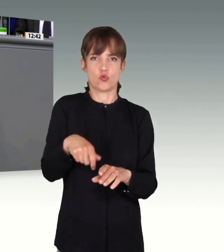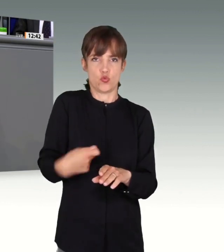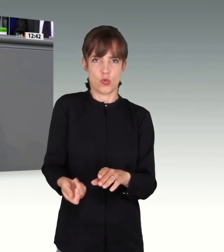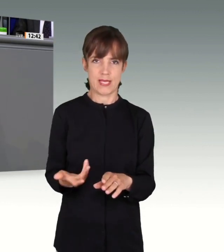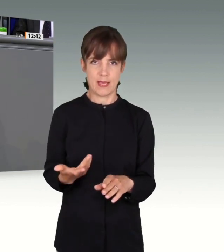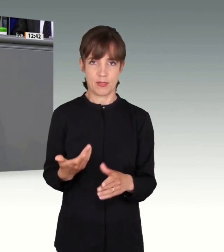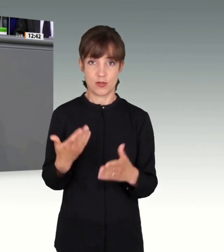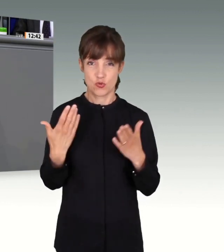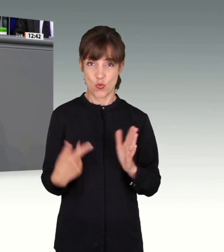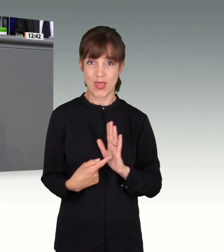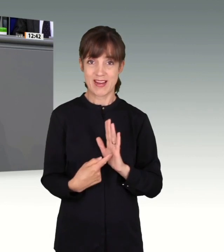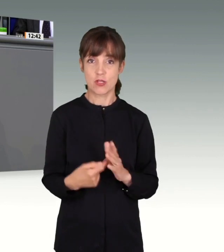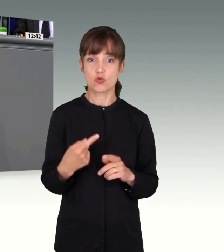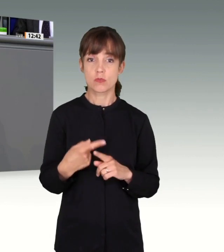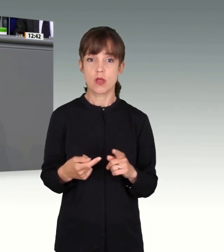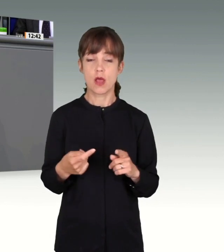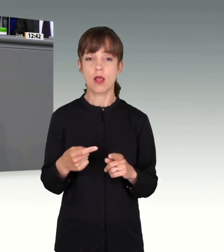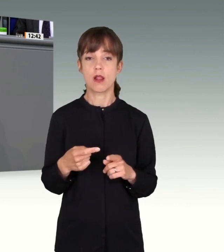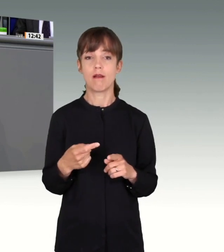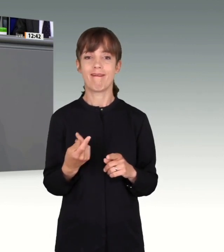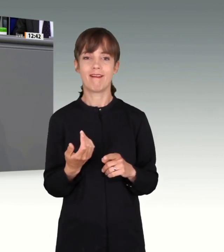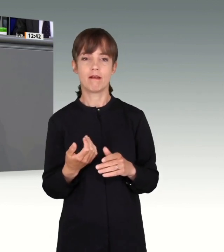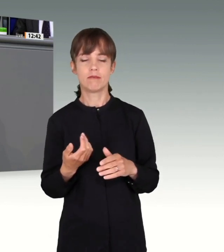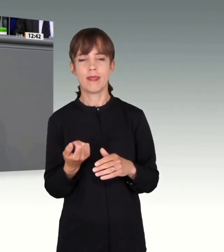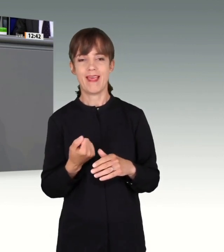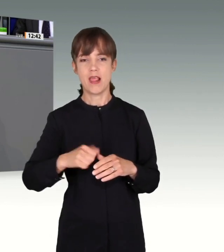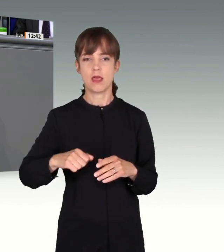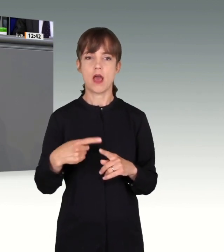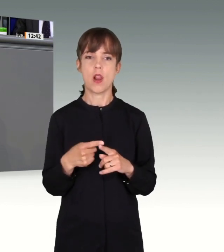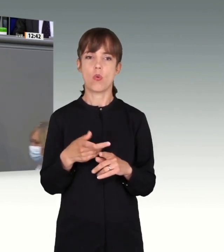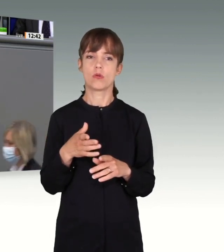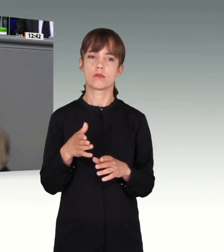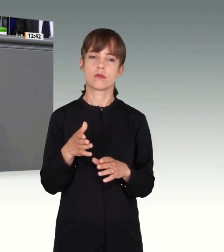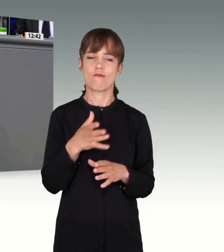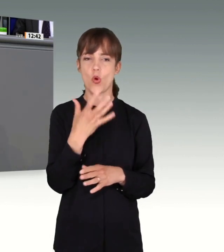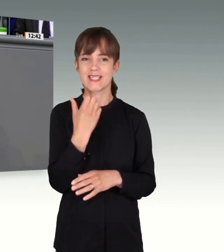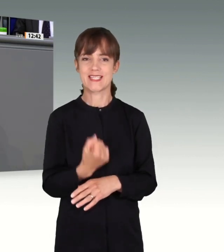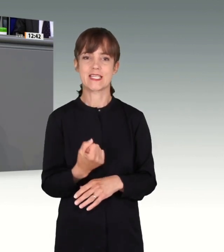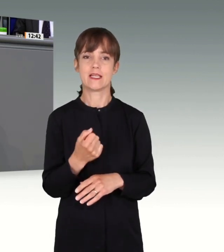Diese Hinweise sind teilweise illegal und vorsätzlich nicht an die zuständigen